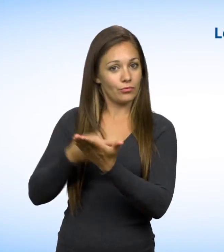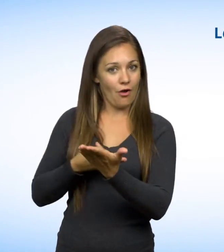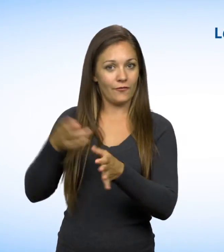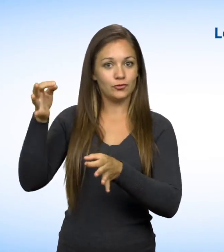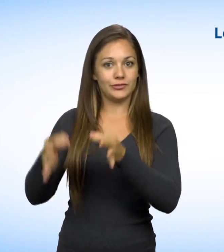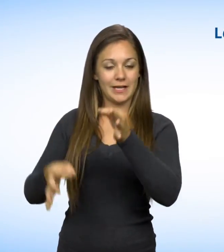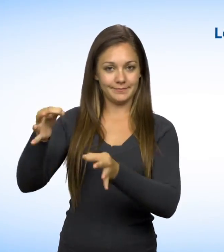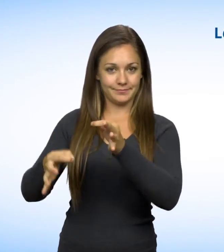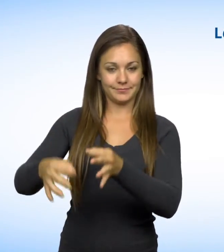Acte juridique